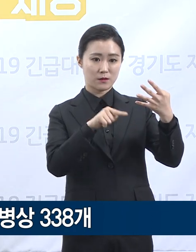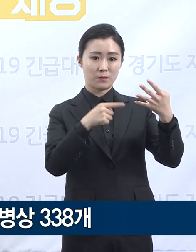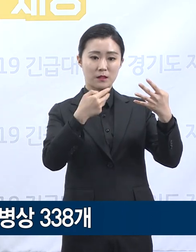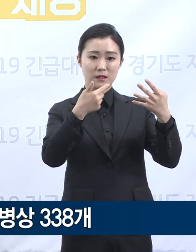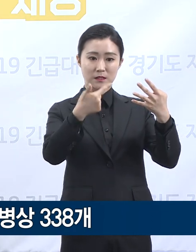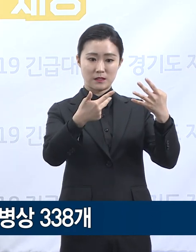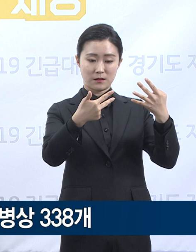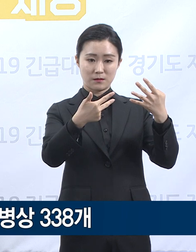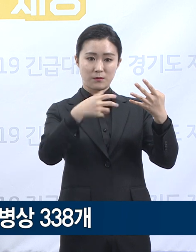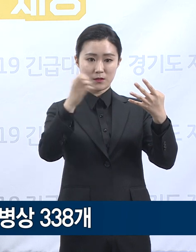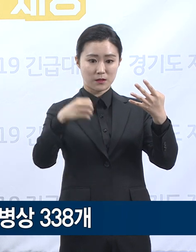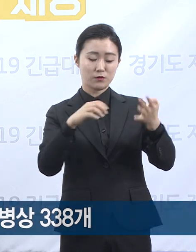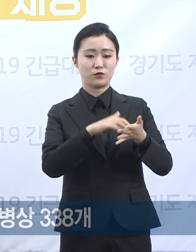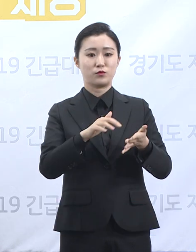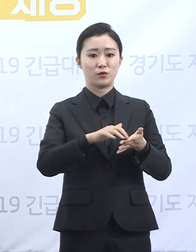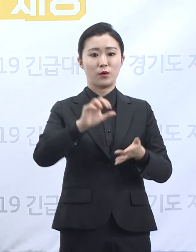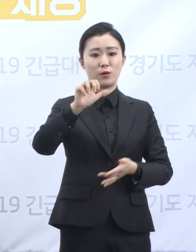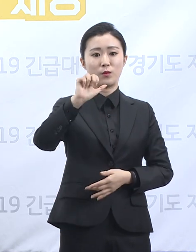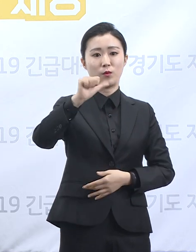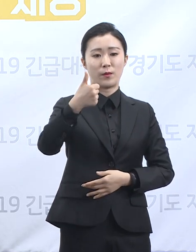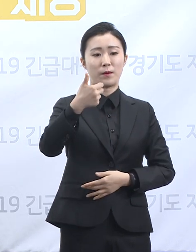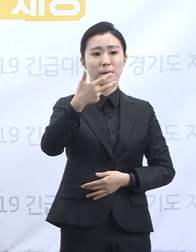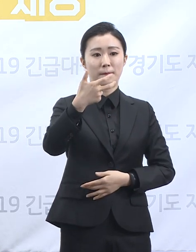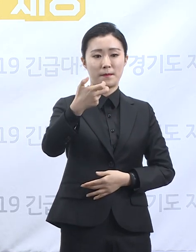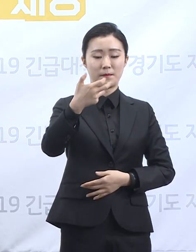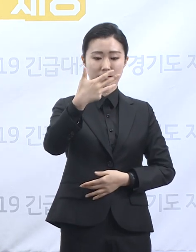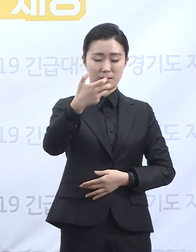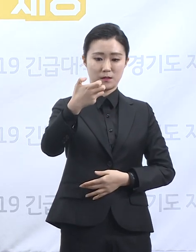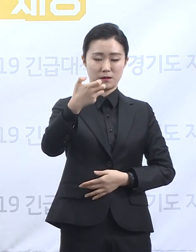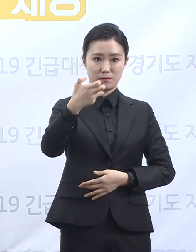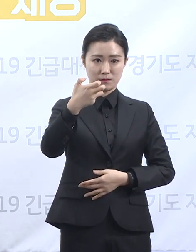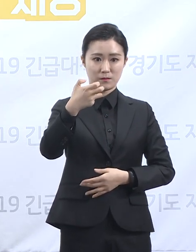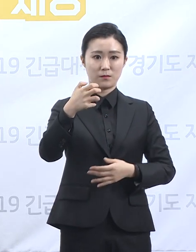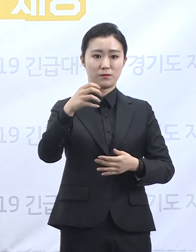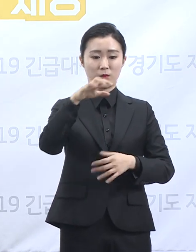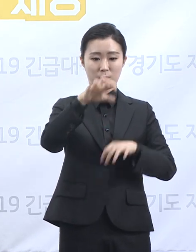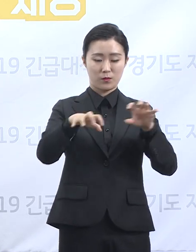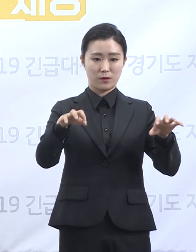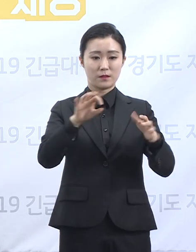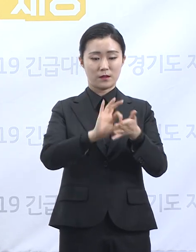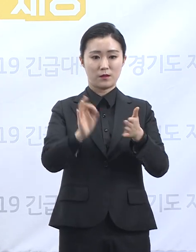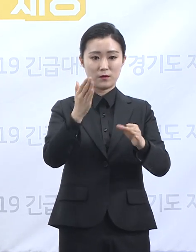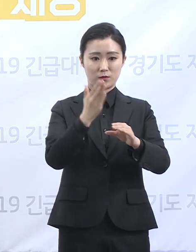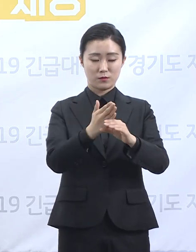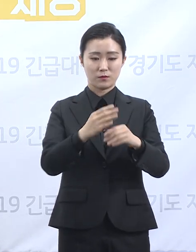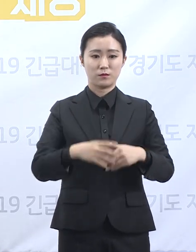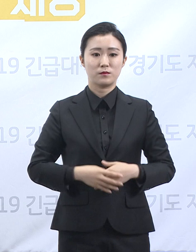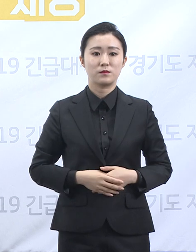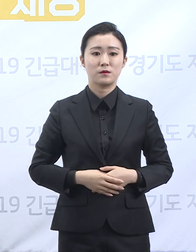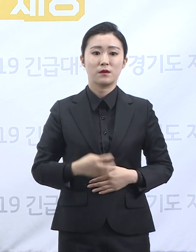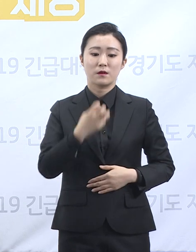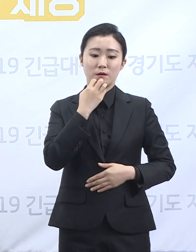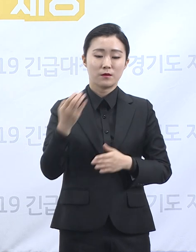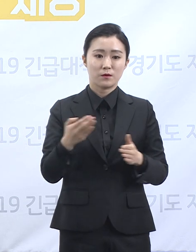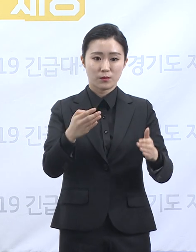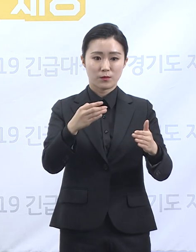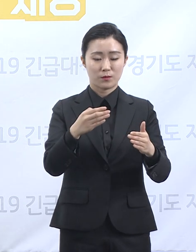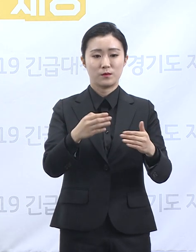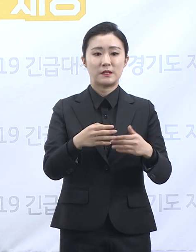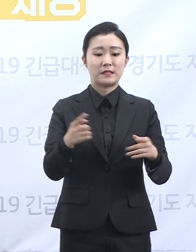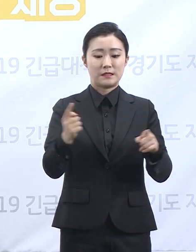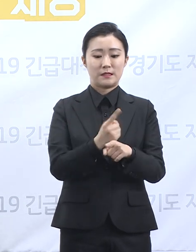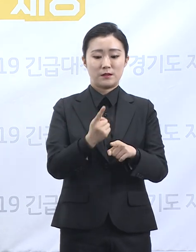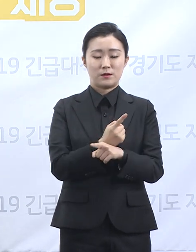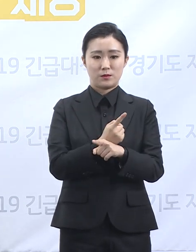289병상입니다. 경기도 생활치료센터에는 49명의 확진자가 현지 생활하고 있습니다.